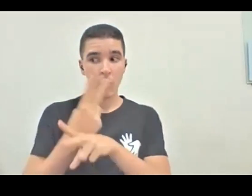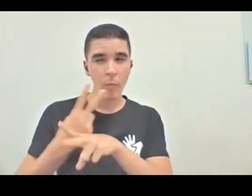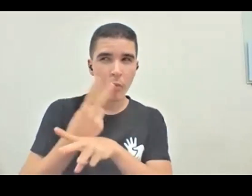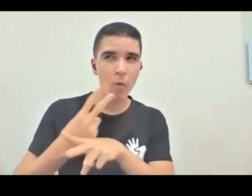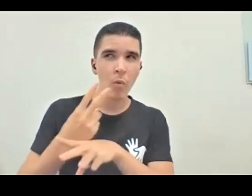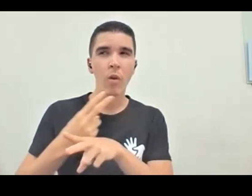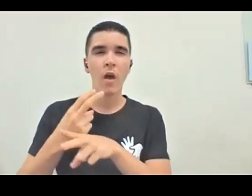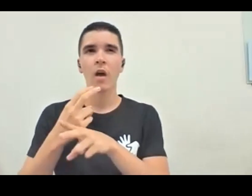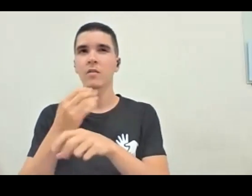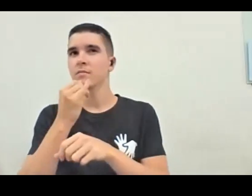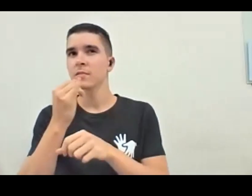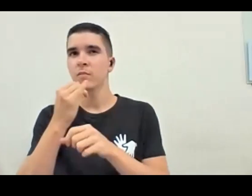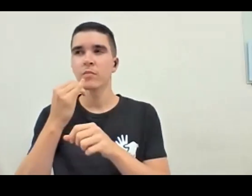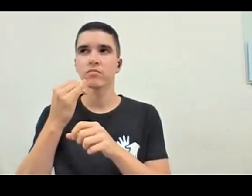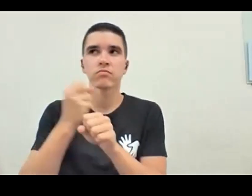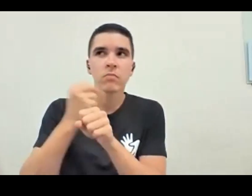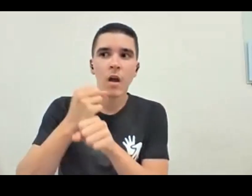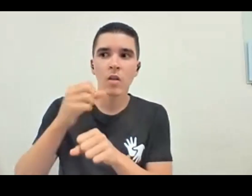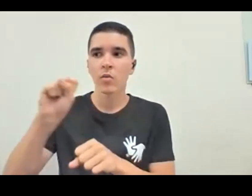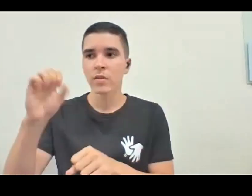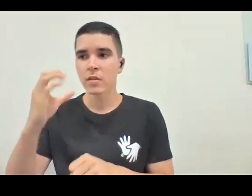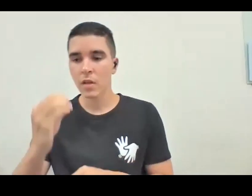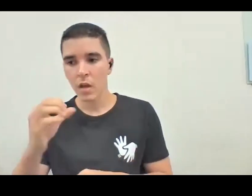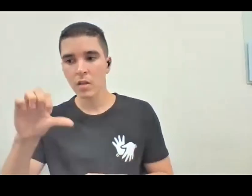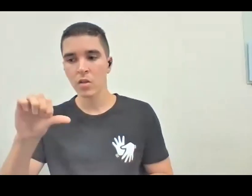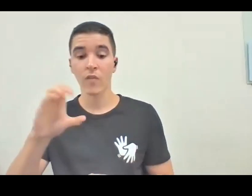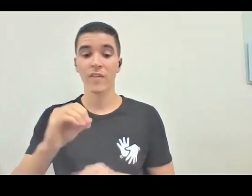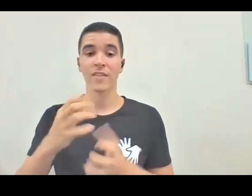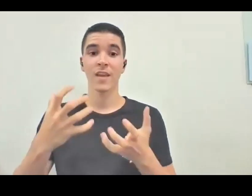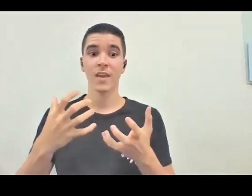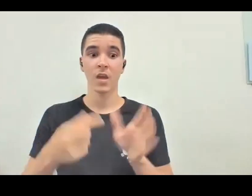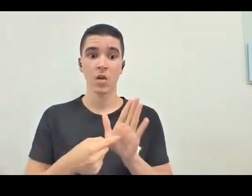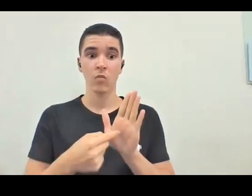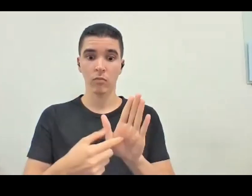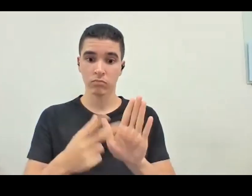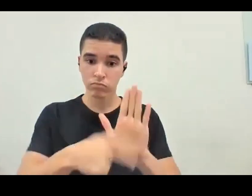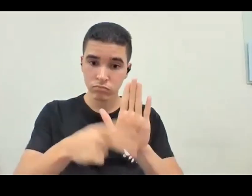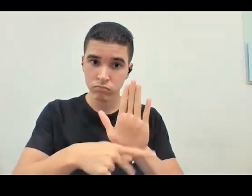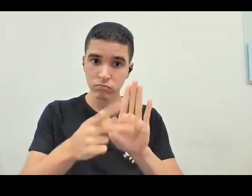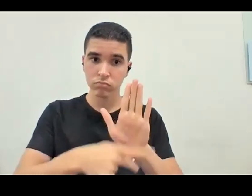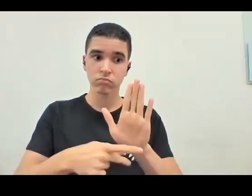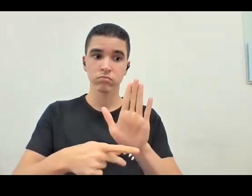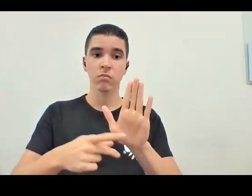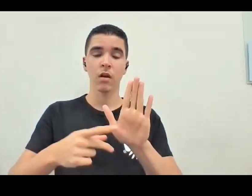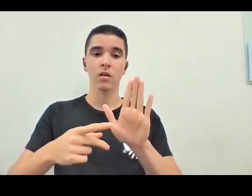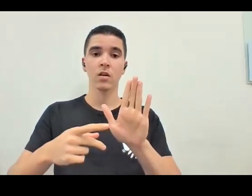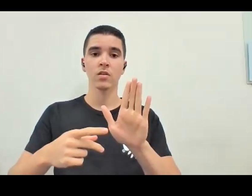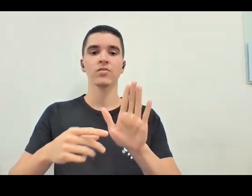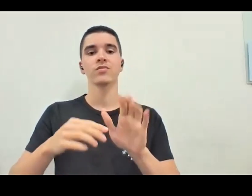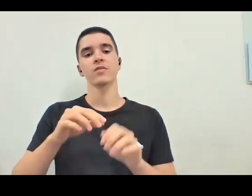90, quem desenvolveu os projetos e levou, muitas vezes, assim, nas costas, foram educadores,